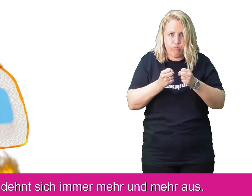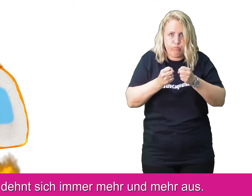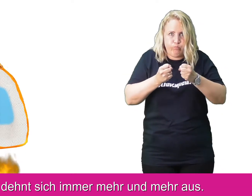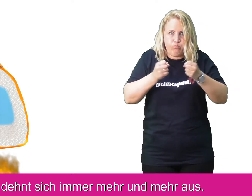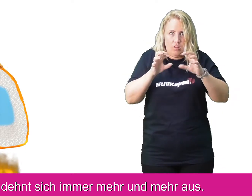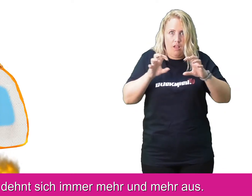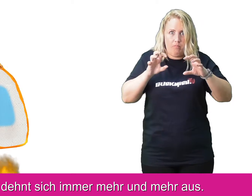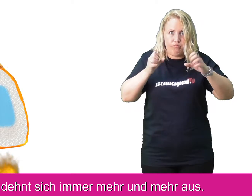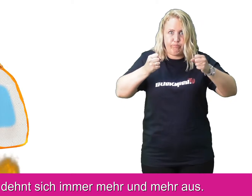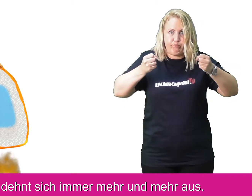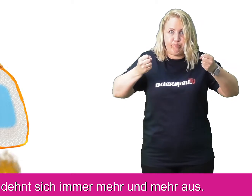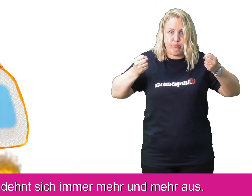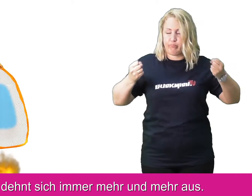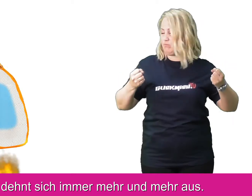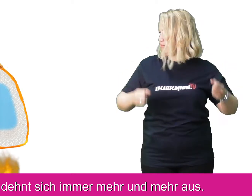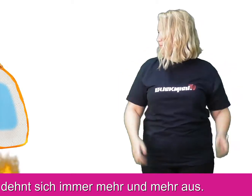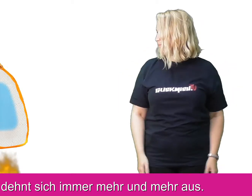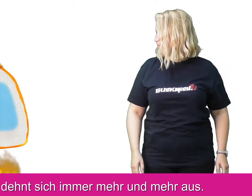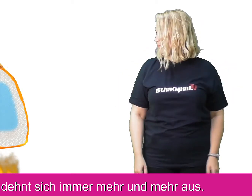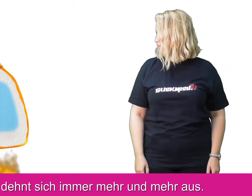Dampf dehnt sich immer mehr und mehr aus.